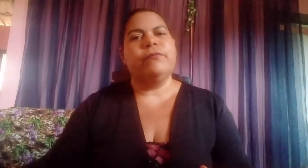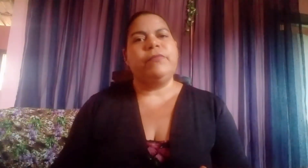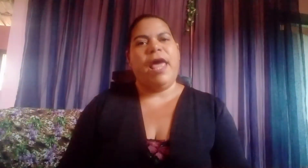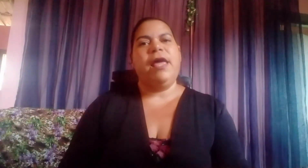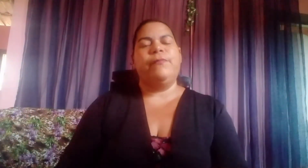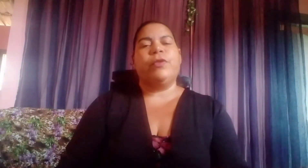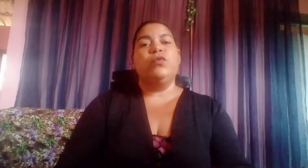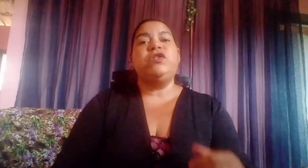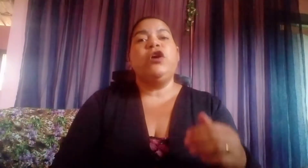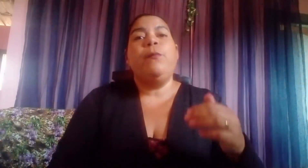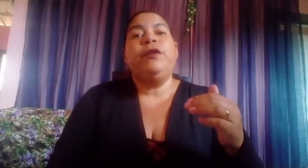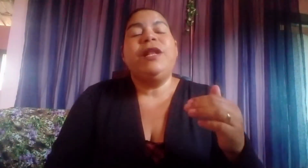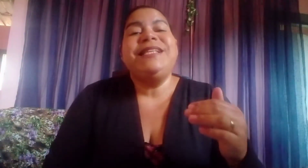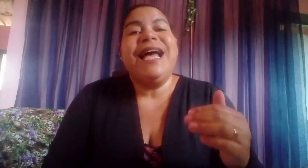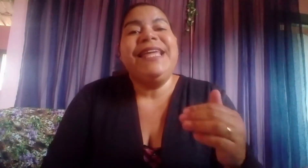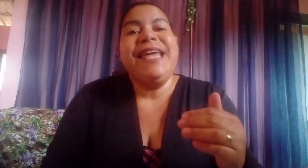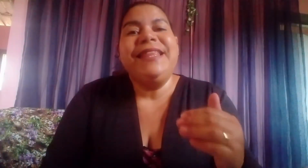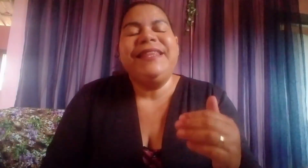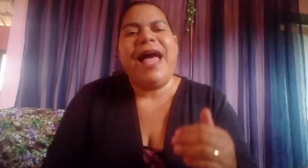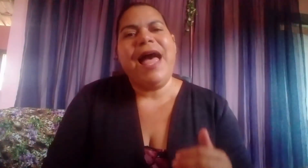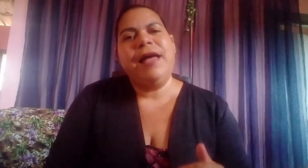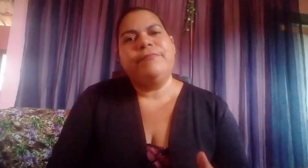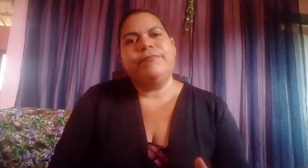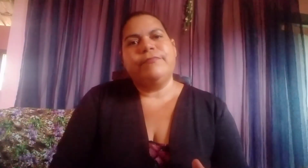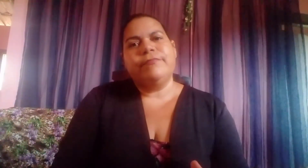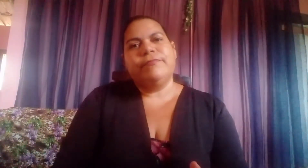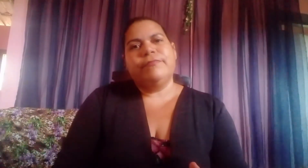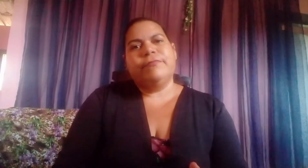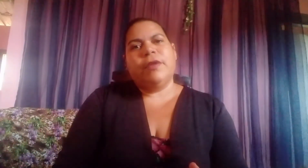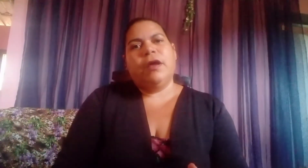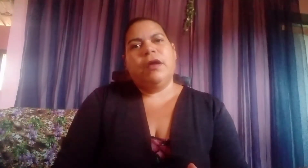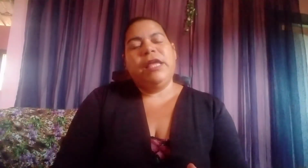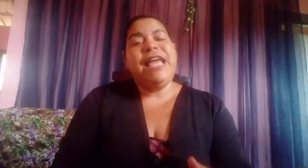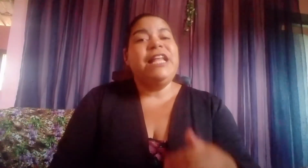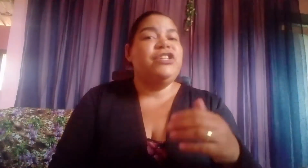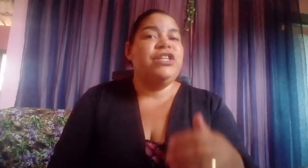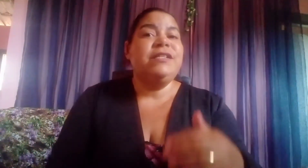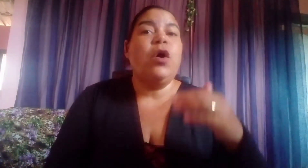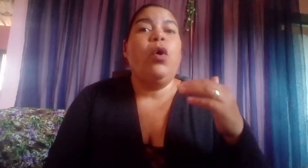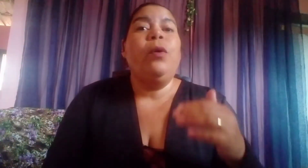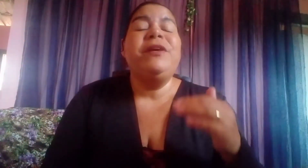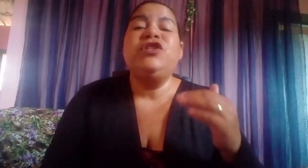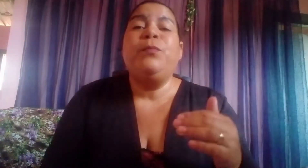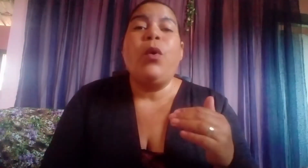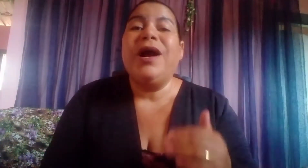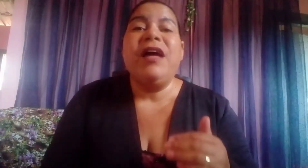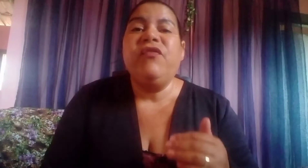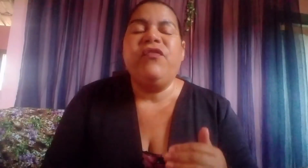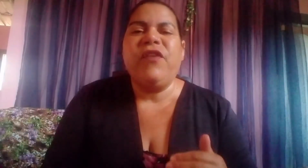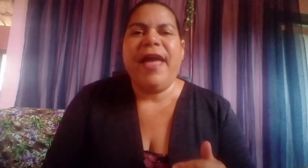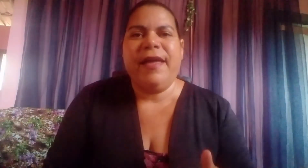O Senhor mandou eles aquietar. E Ele diz, homens de pouca fé.